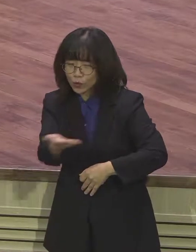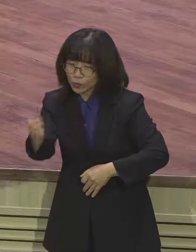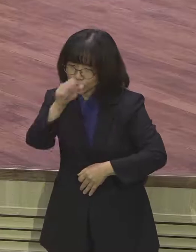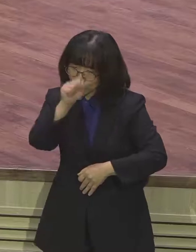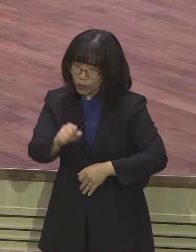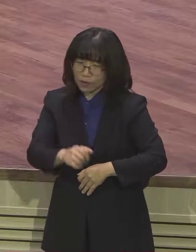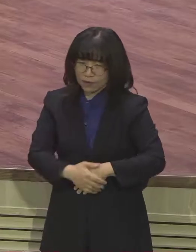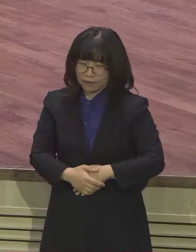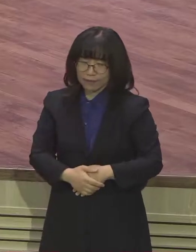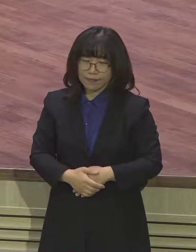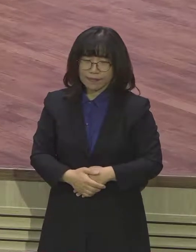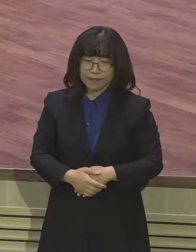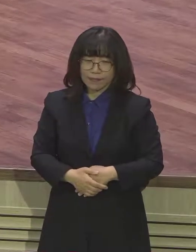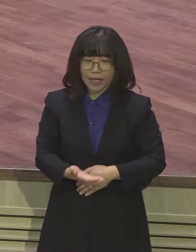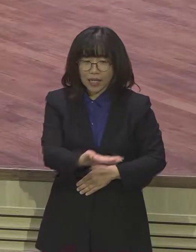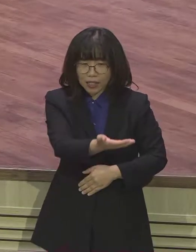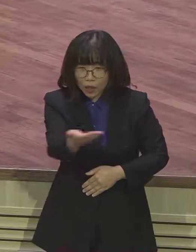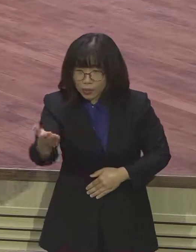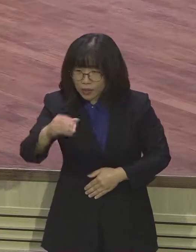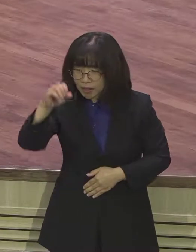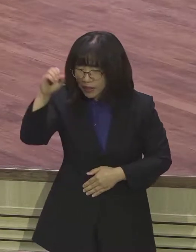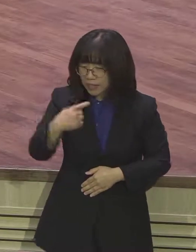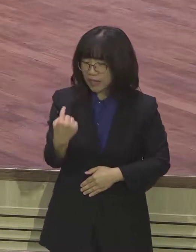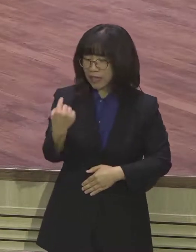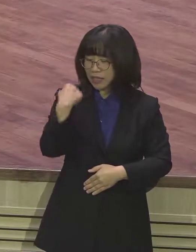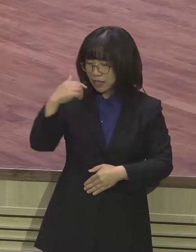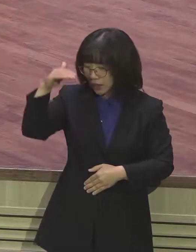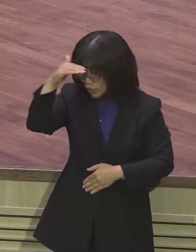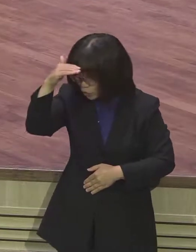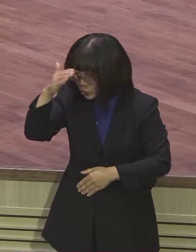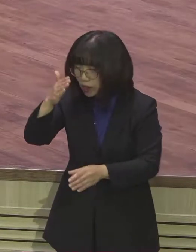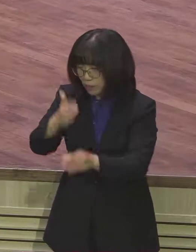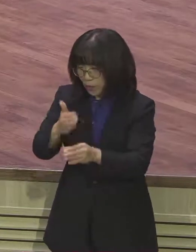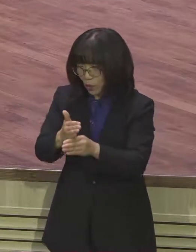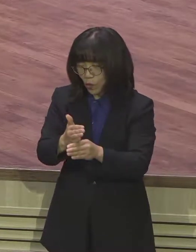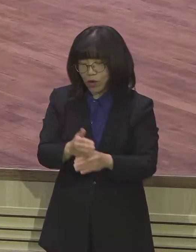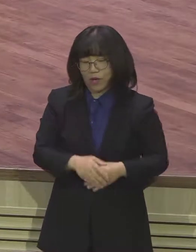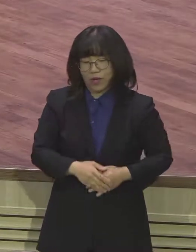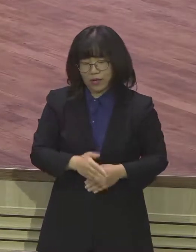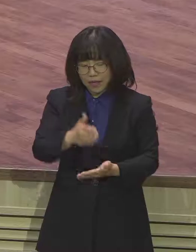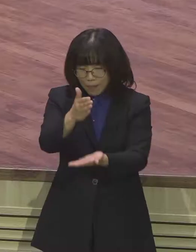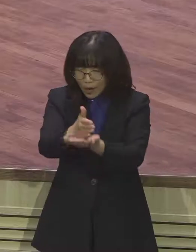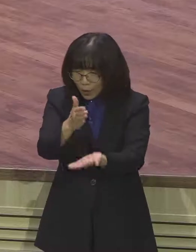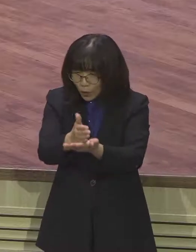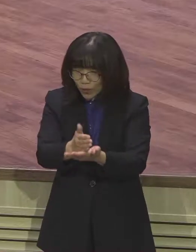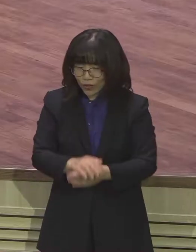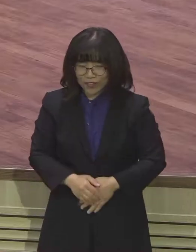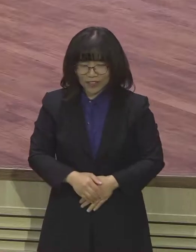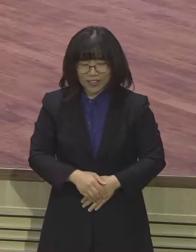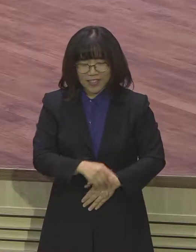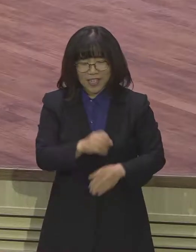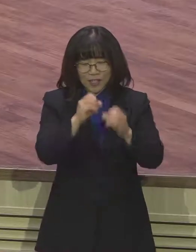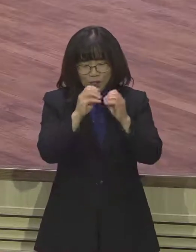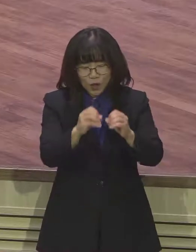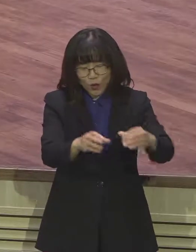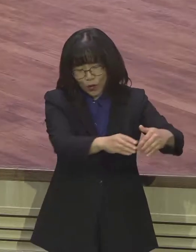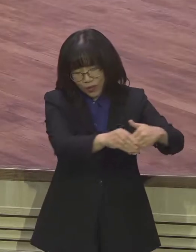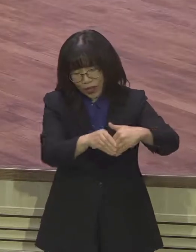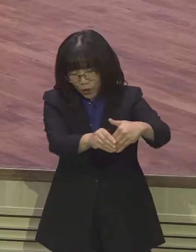구경꾼이 아니라 주역이 되시고 또 선동꾼이 되셔서 정말 열매 맺는 이 계절에 여러분들 풍성한 영혼권의